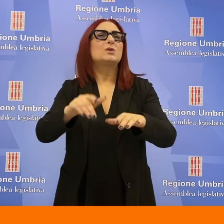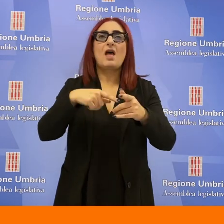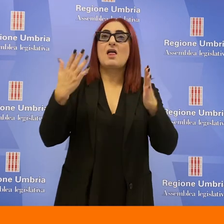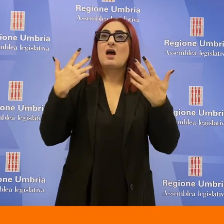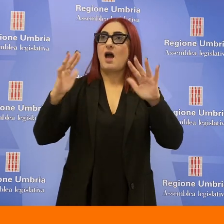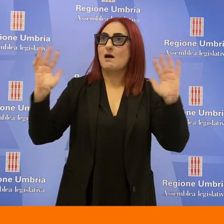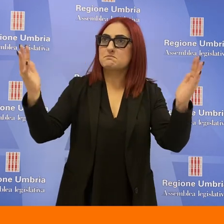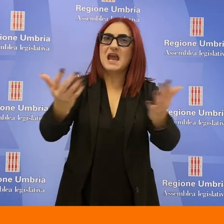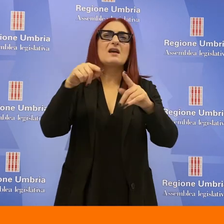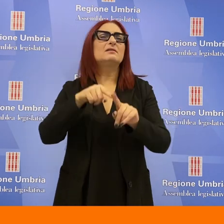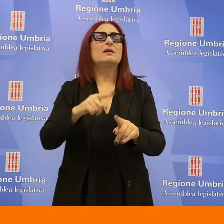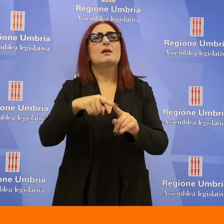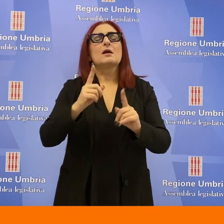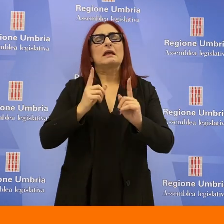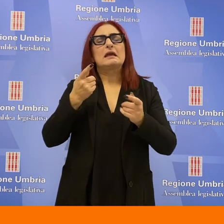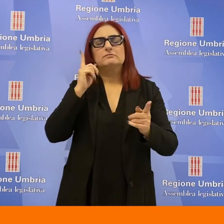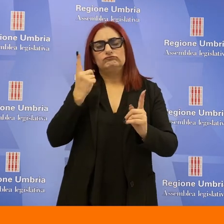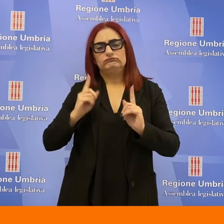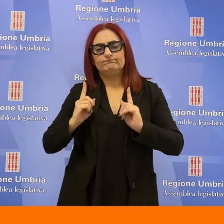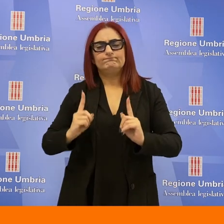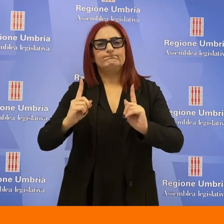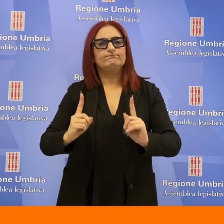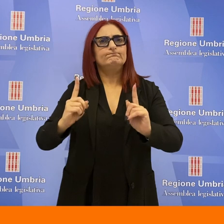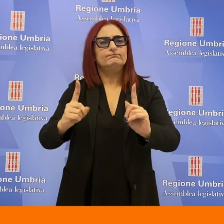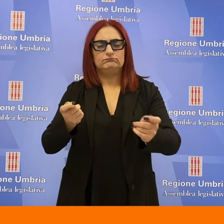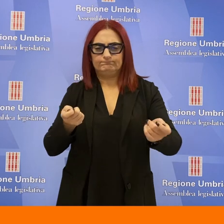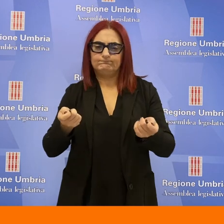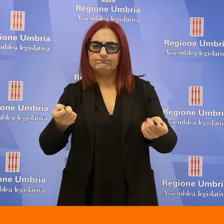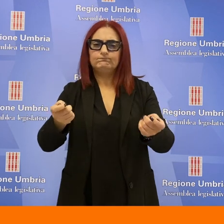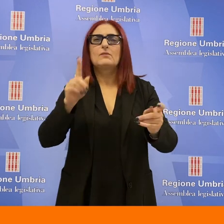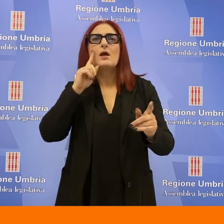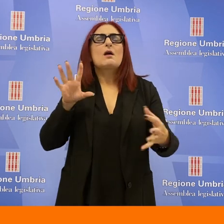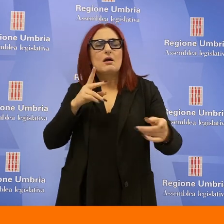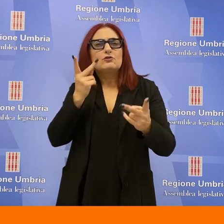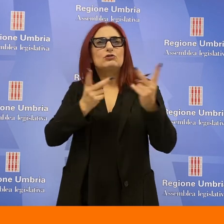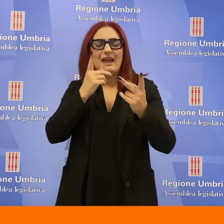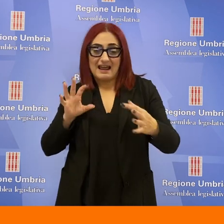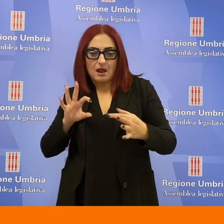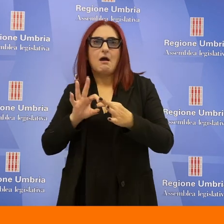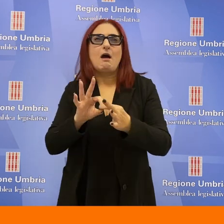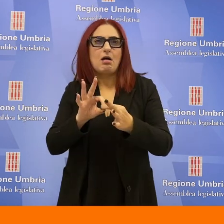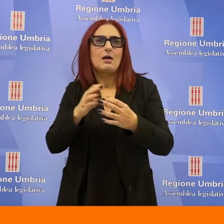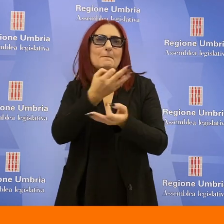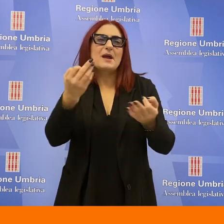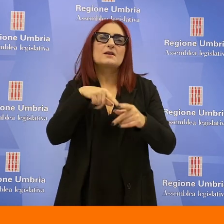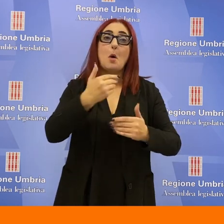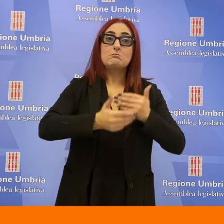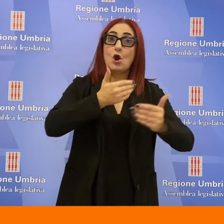pongono dei paletti molto chiari, che è necessario arrivare ad una stretta connessione tra il